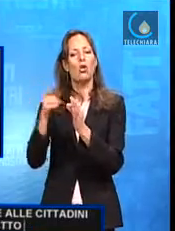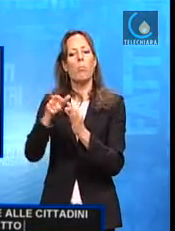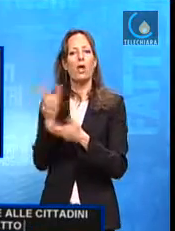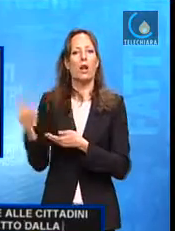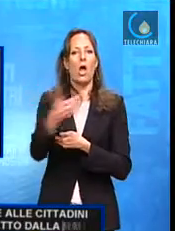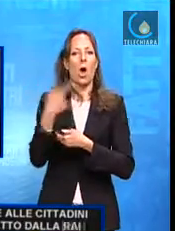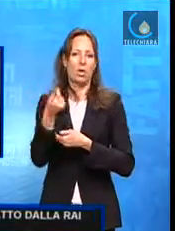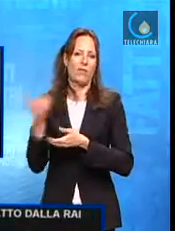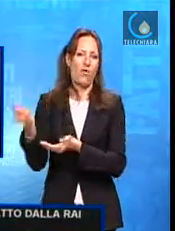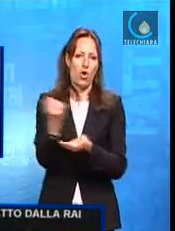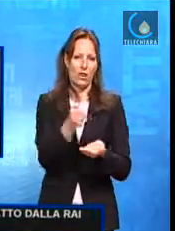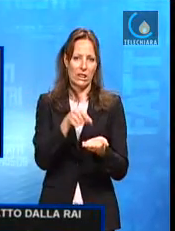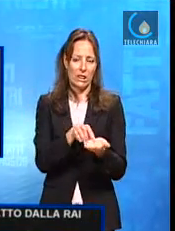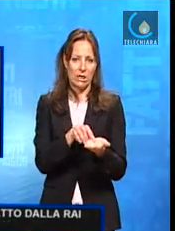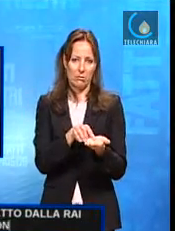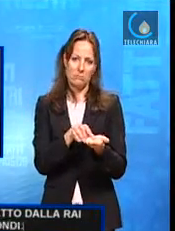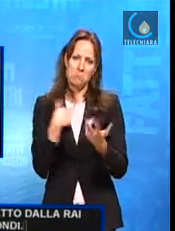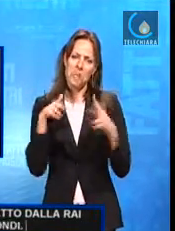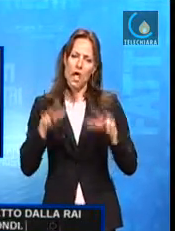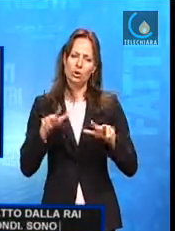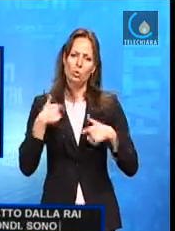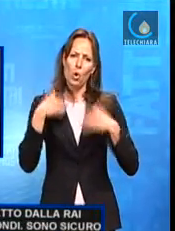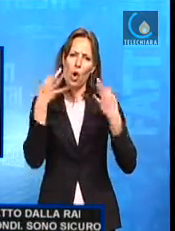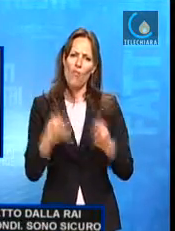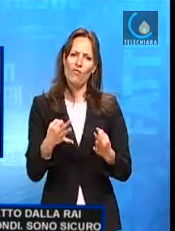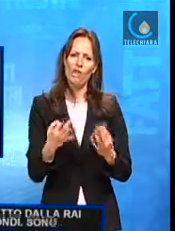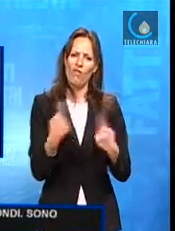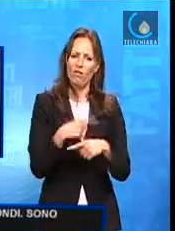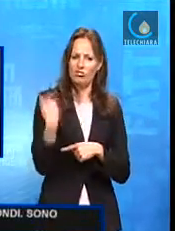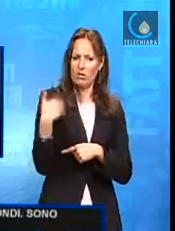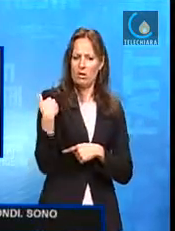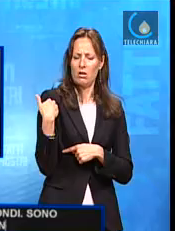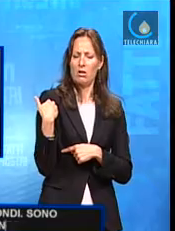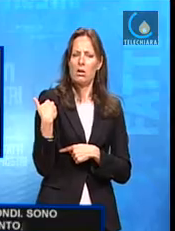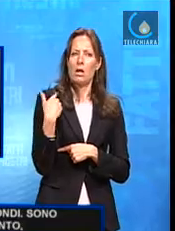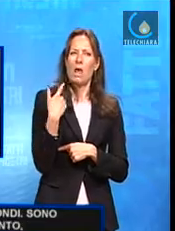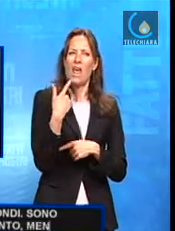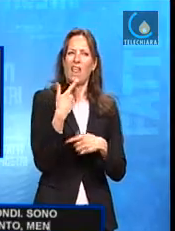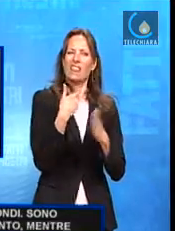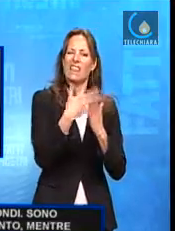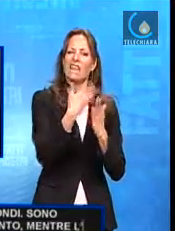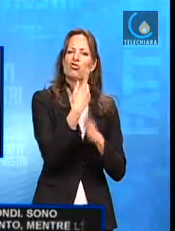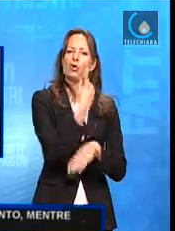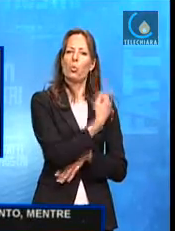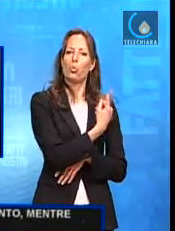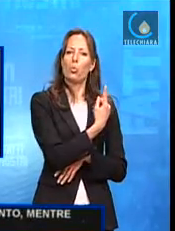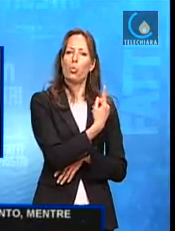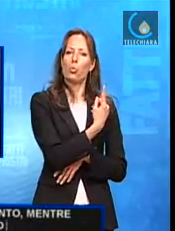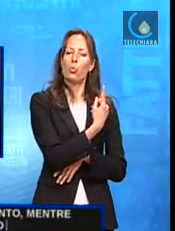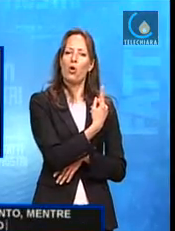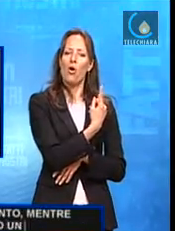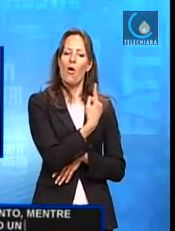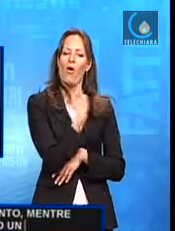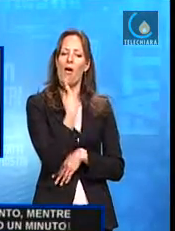fondi. Beh, io vi assicuro che sono convinto, mentre l'altro ieri il Tg1 ha dato due minuti e mezzo per il nuovo gel per cancellare i